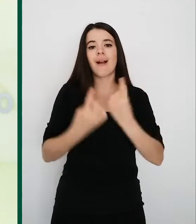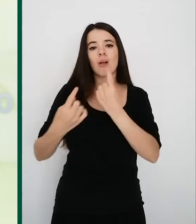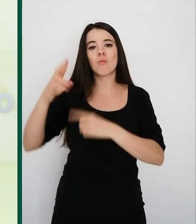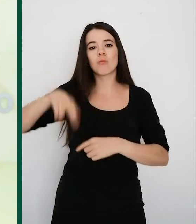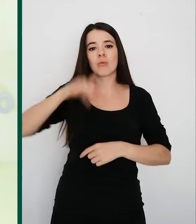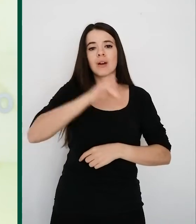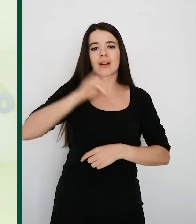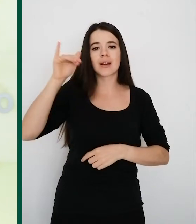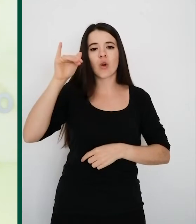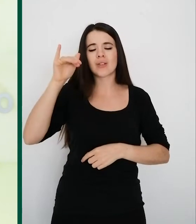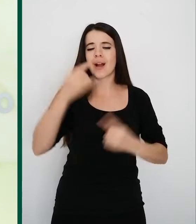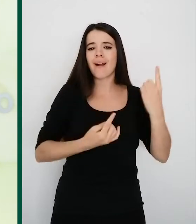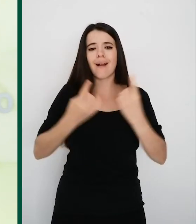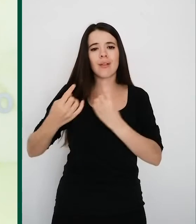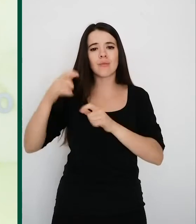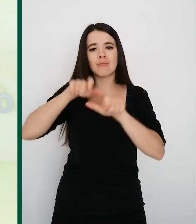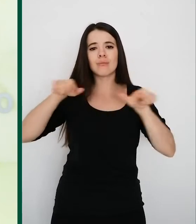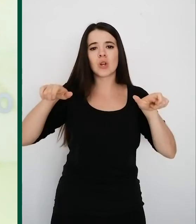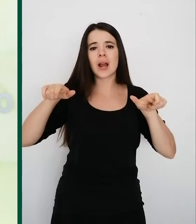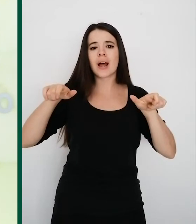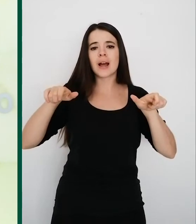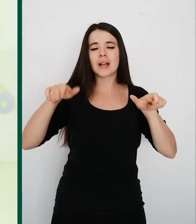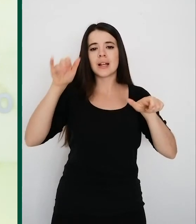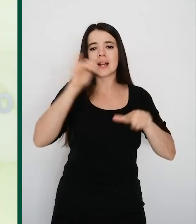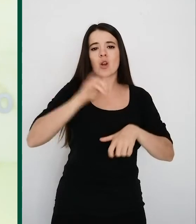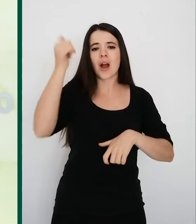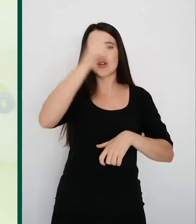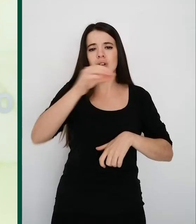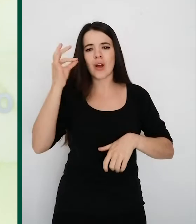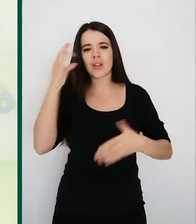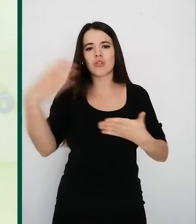de los riojanos, a todas y cada una de las riojanas esta capacidad